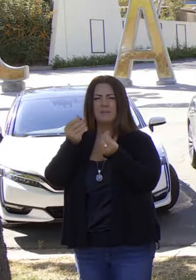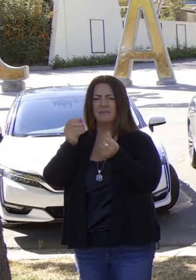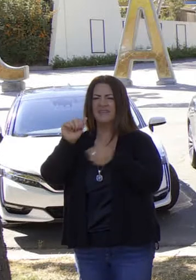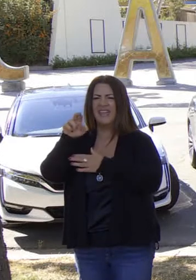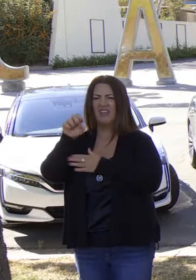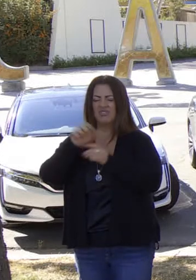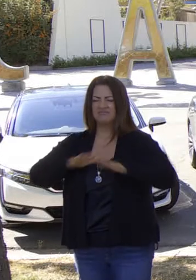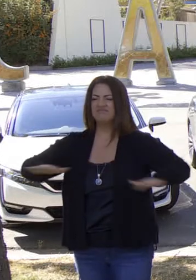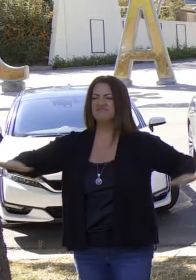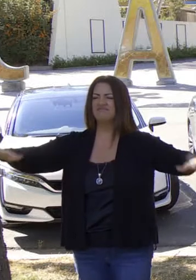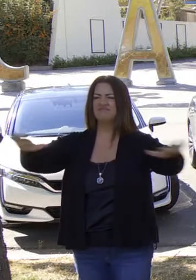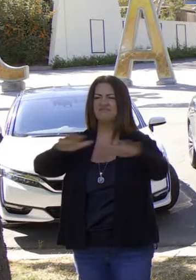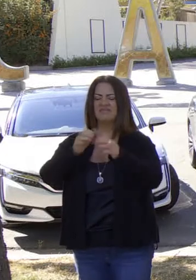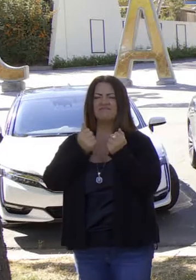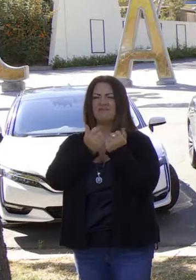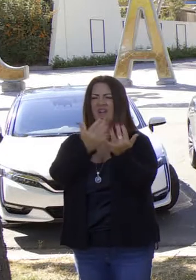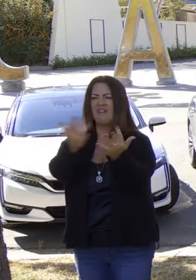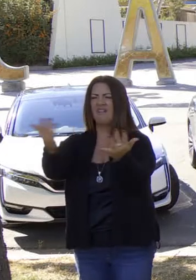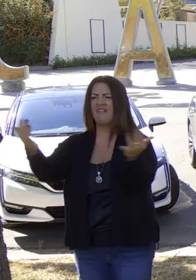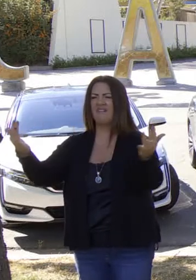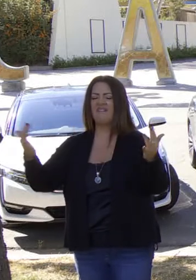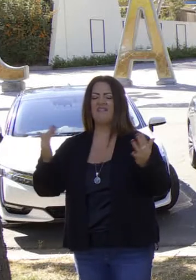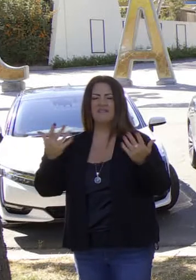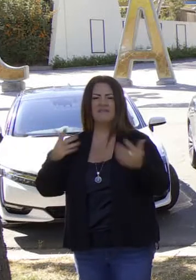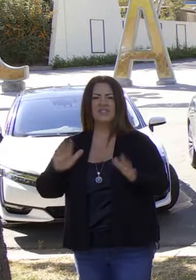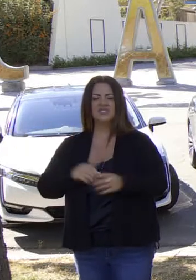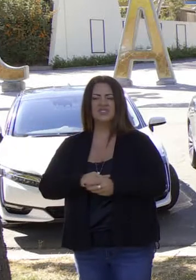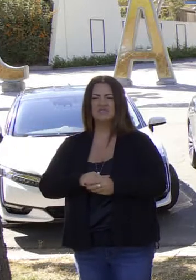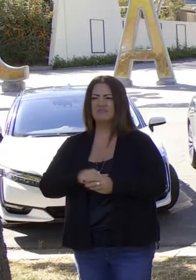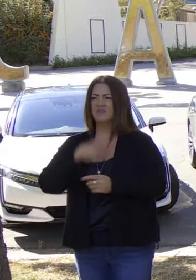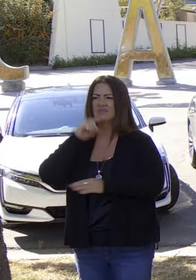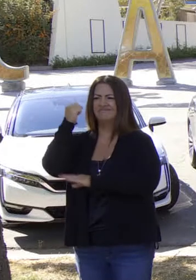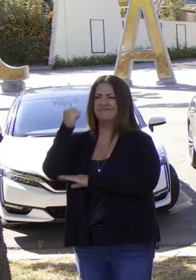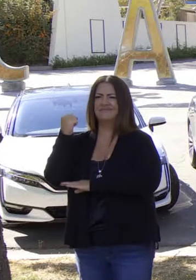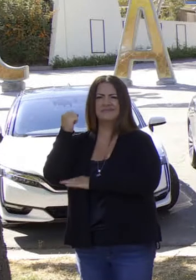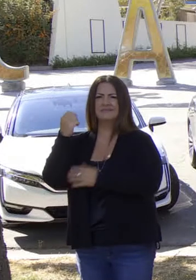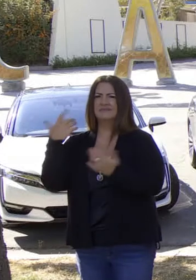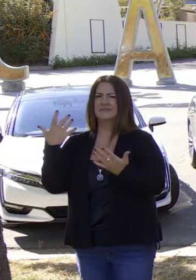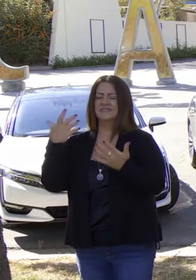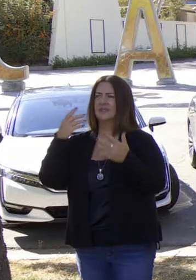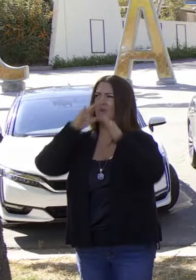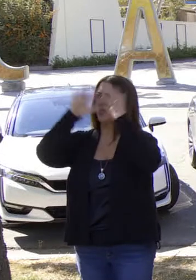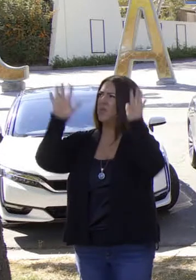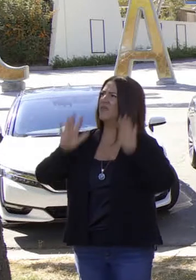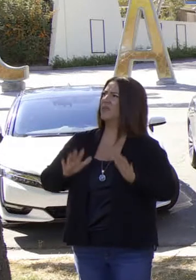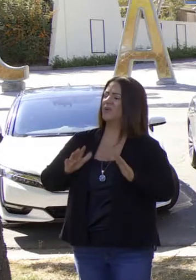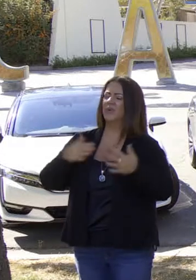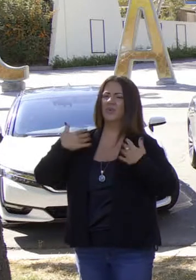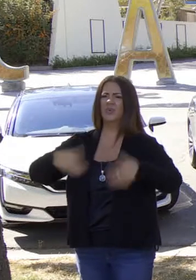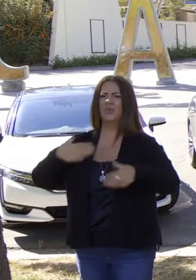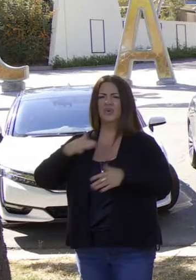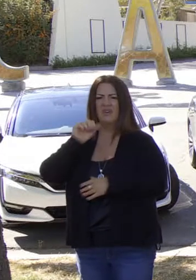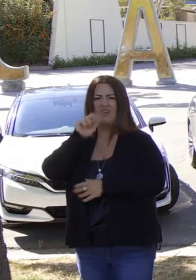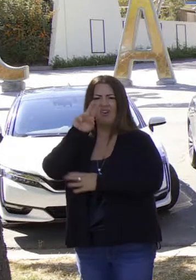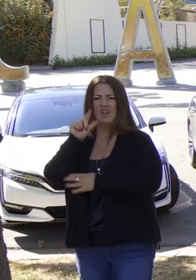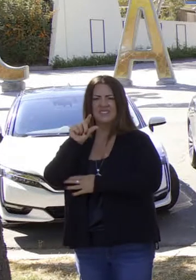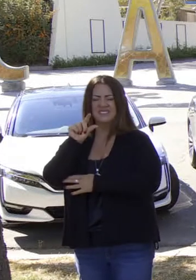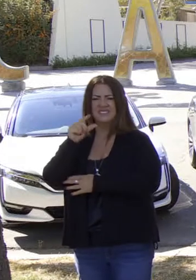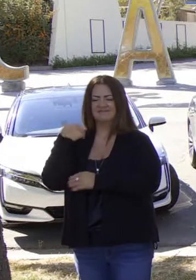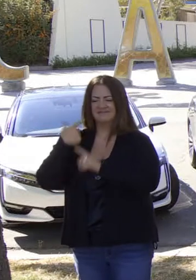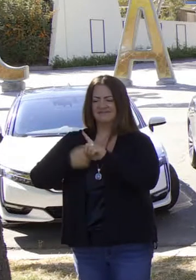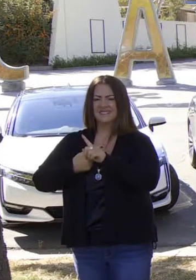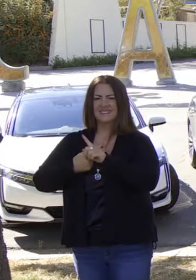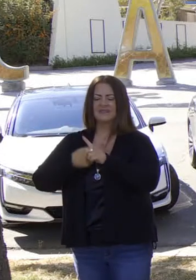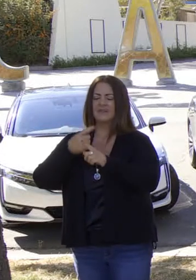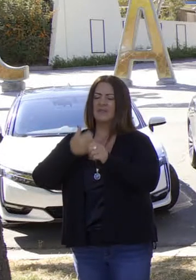en el estado hasta ahora. Estamos experimentando un clima sin precedente. Agosto,